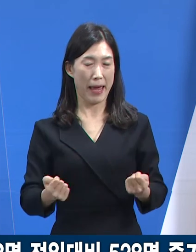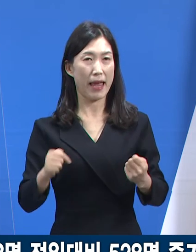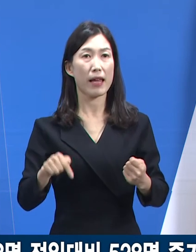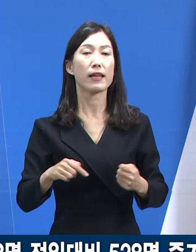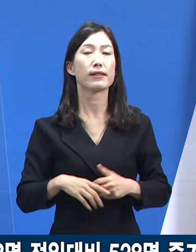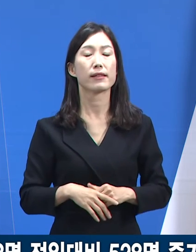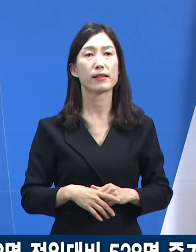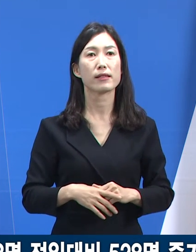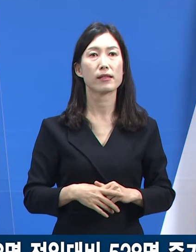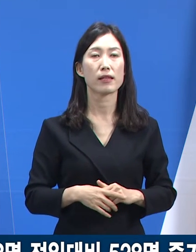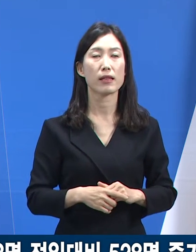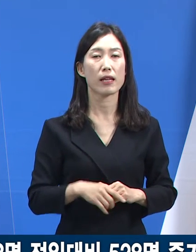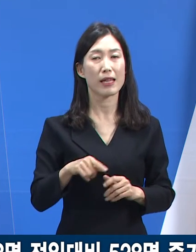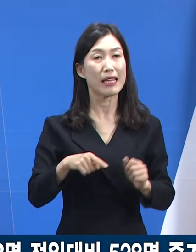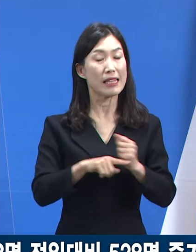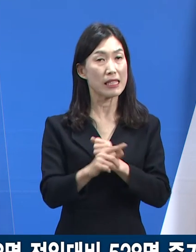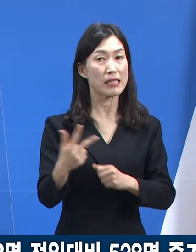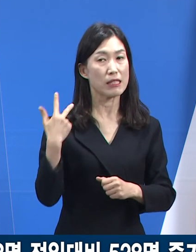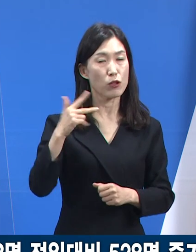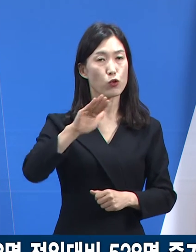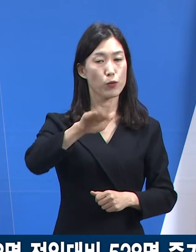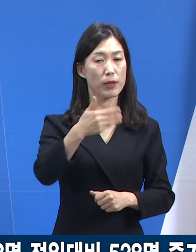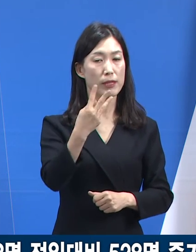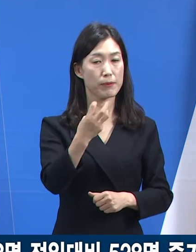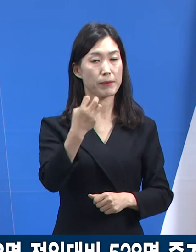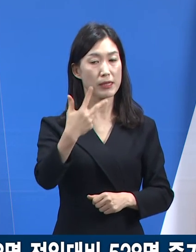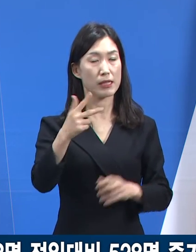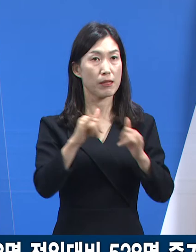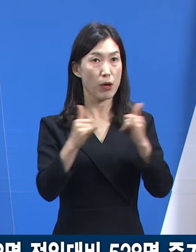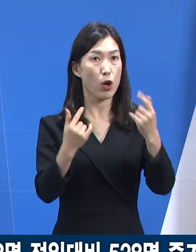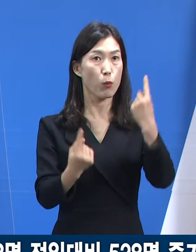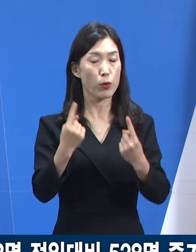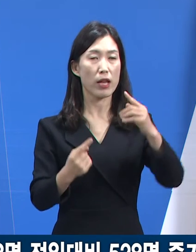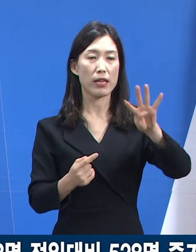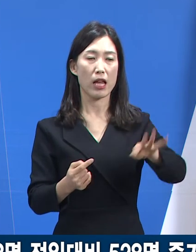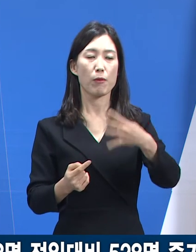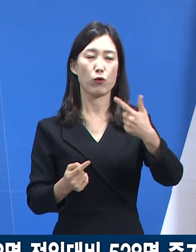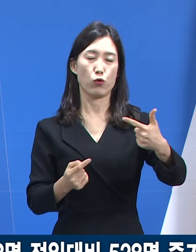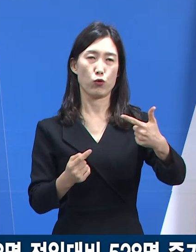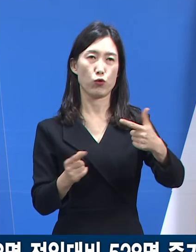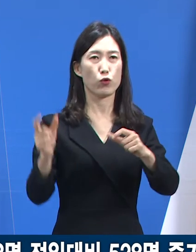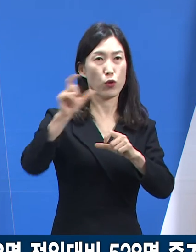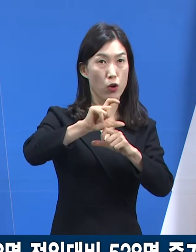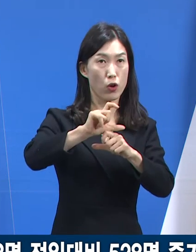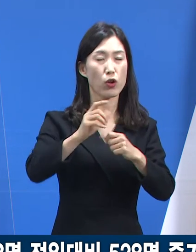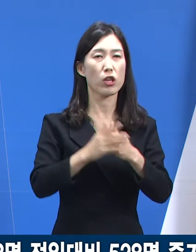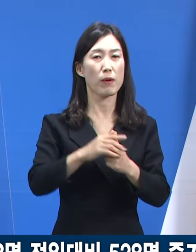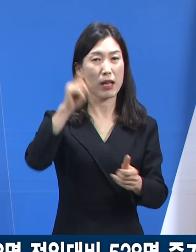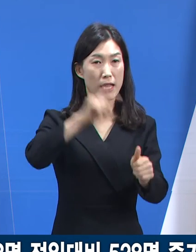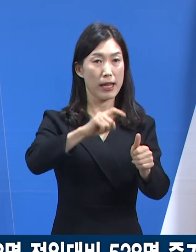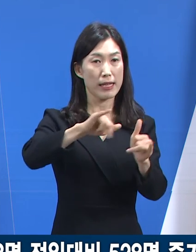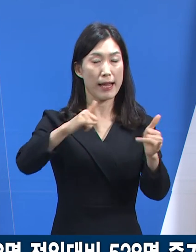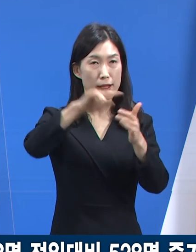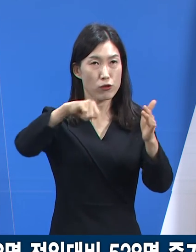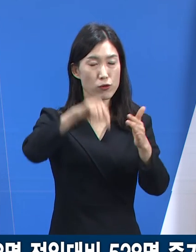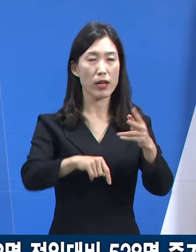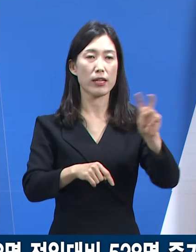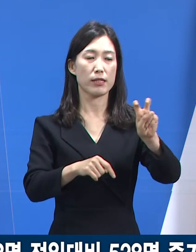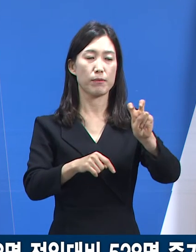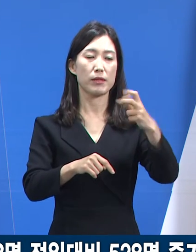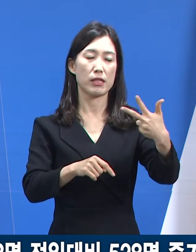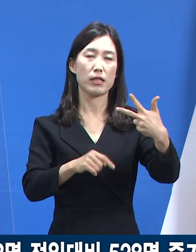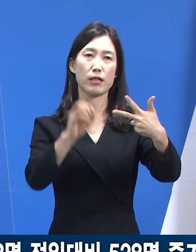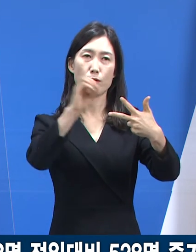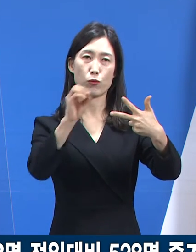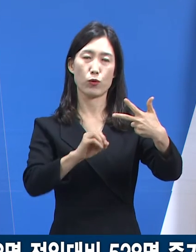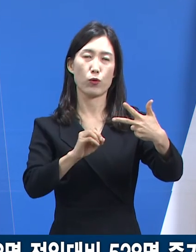나타났습니다. 이는 전주 937명 대비 406명 증가한 수치로 전체 확진자의 27%에